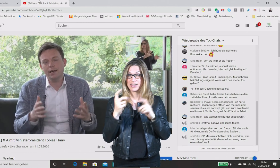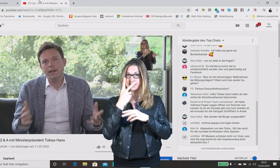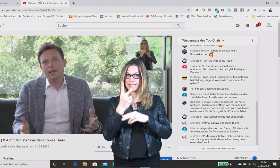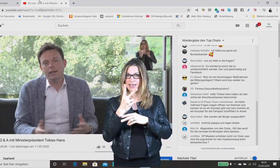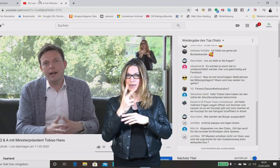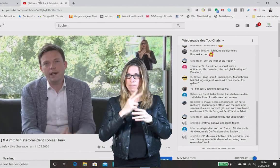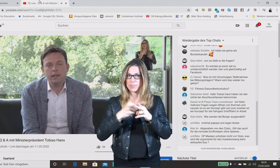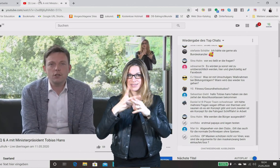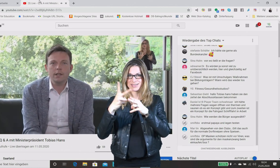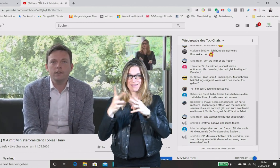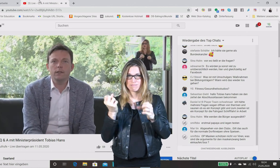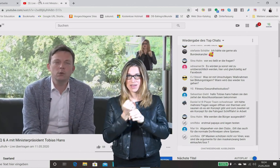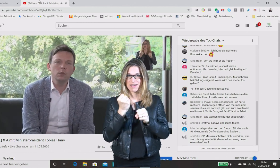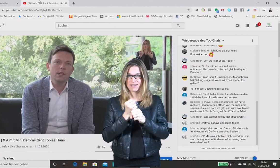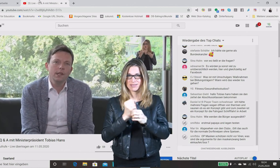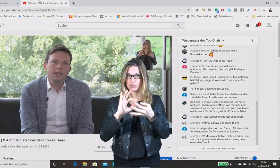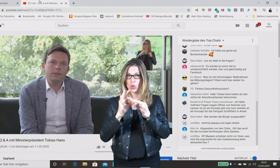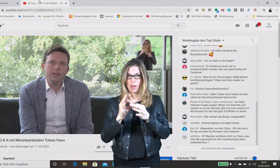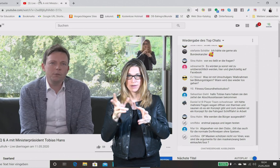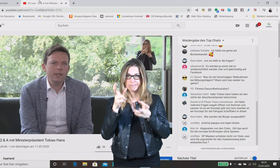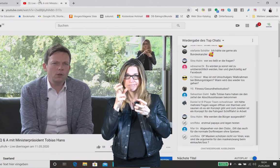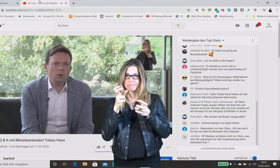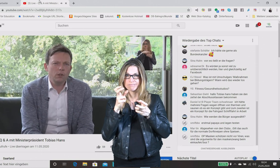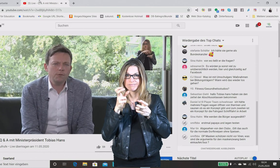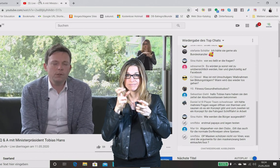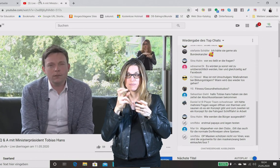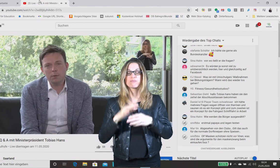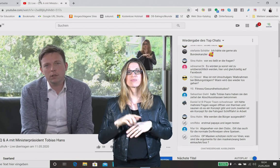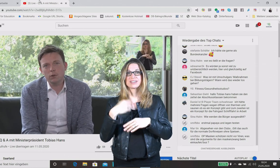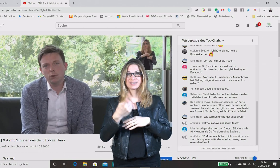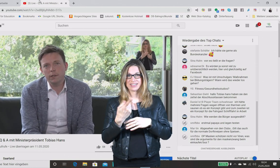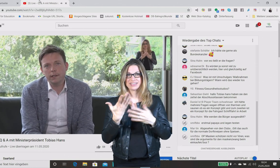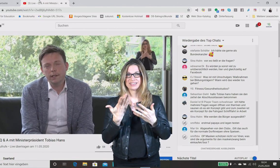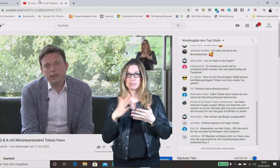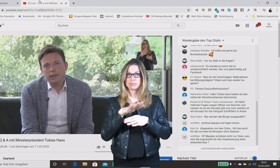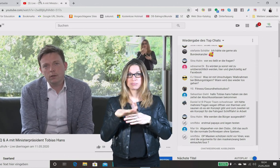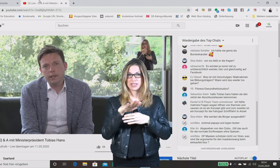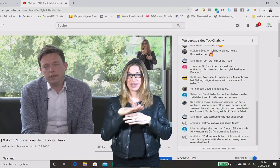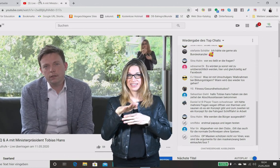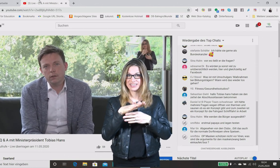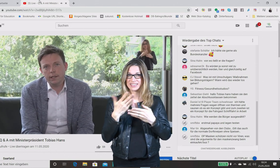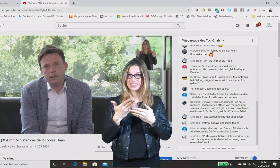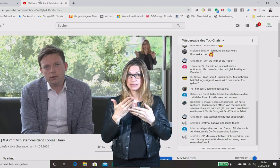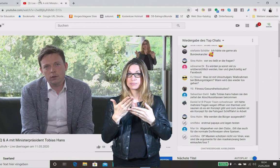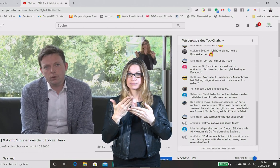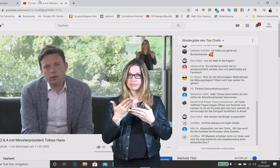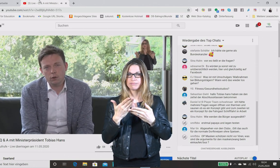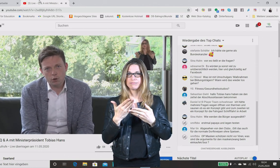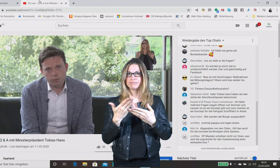Desktop-Computer Ihnen mit an den Weg geben wollen. Und im nächsten Teil sehen wir uns das